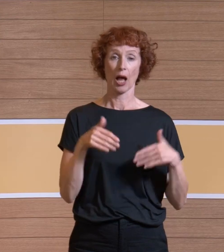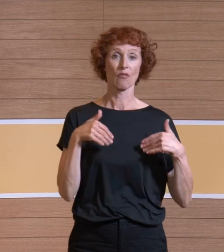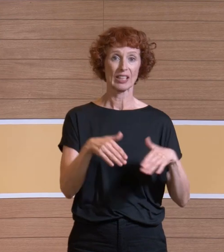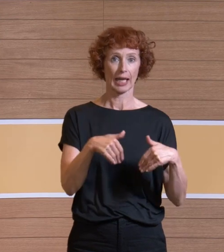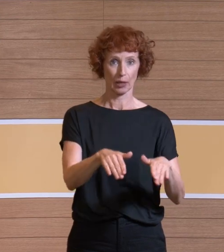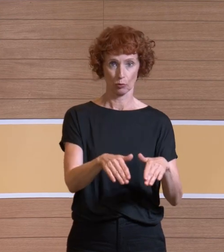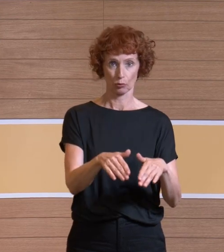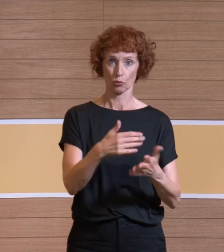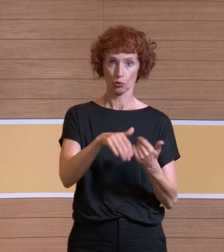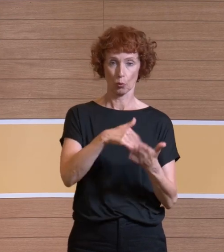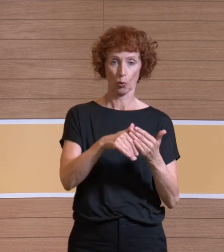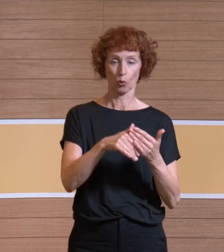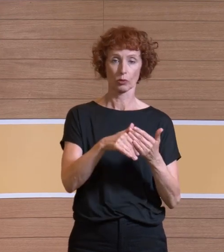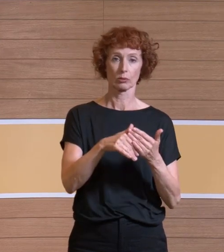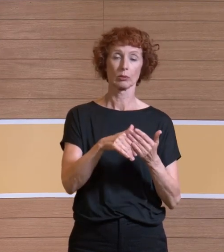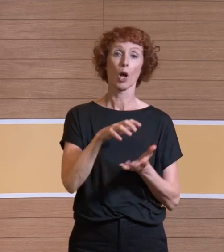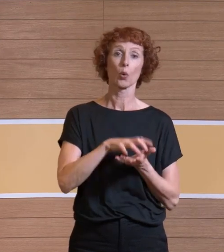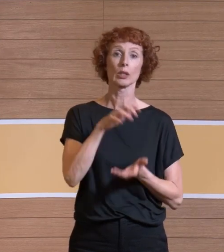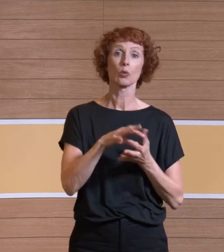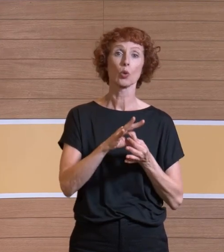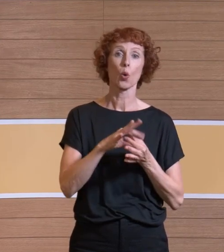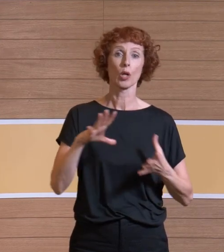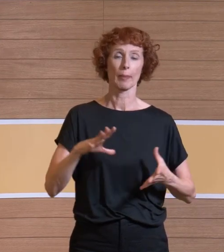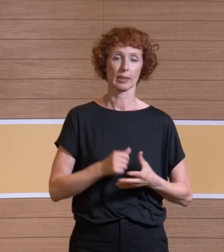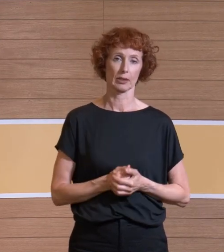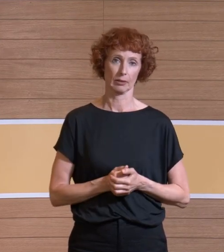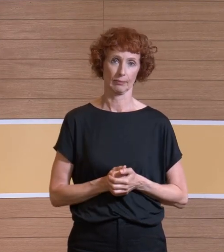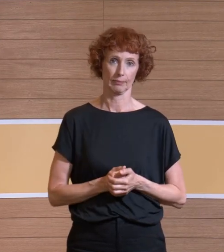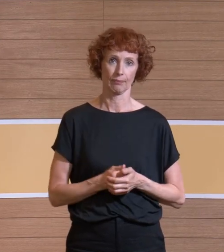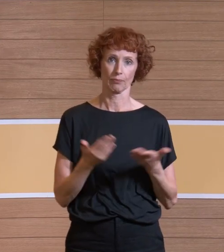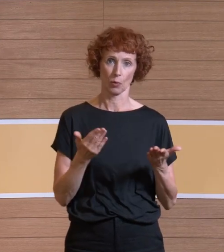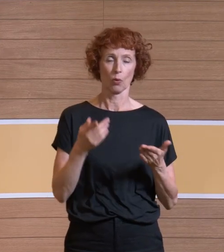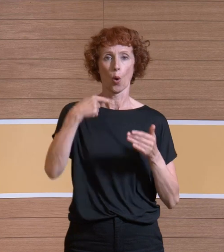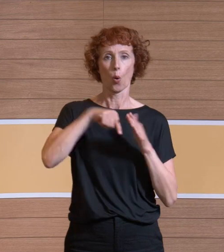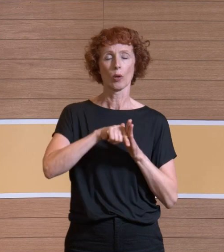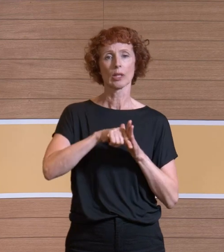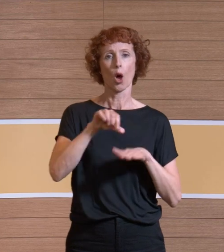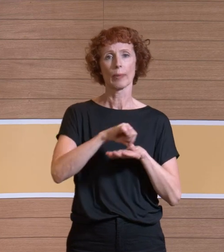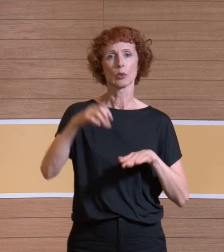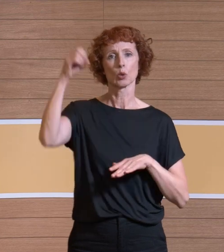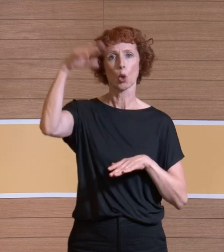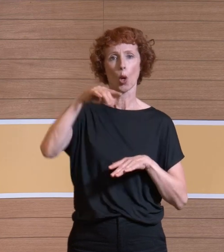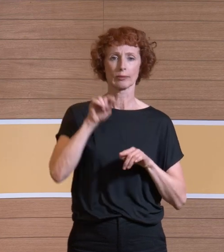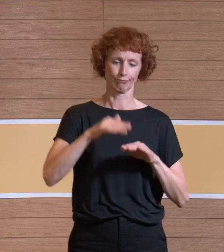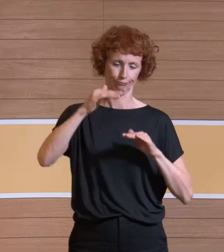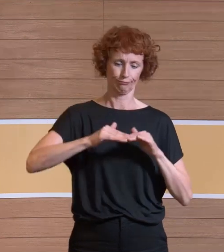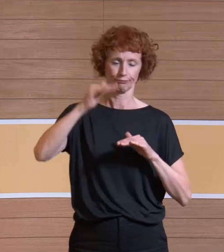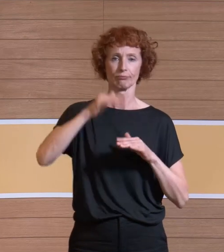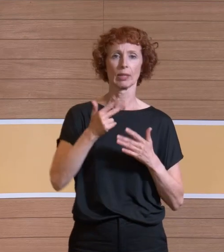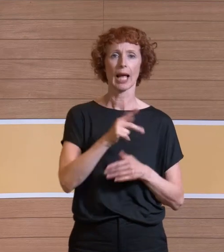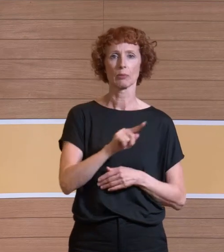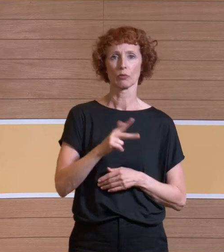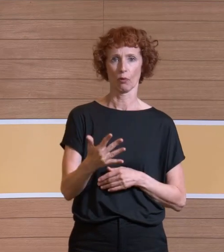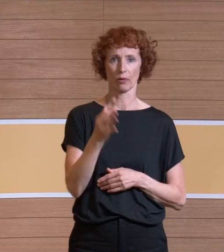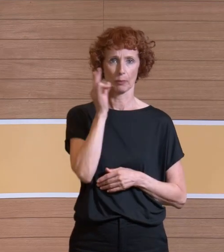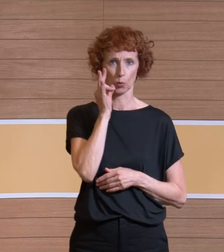konzentrationsunabhängig ist. Und lokal unterhalb den OP-Leuchten sind wir bei drei bis fünf Minuten. Und selbst